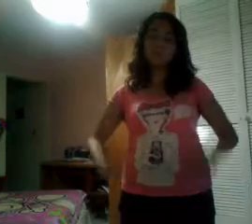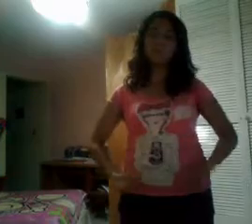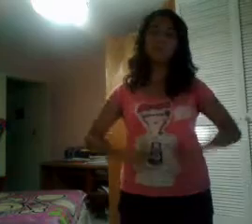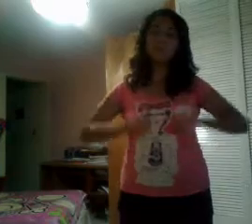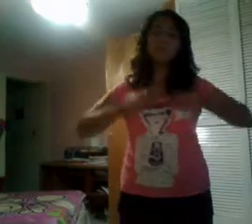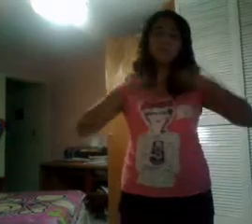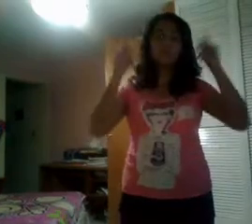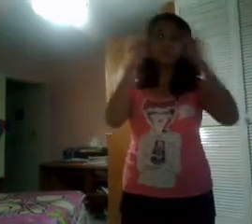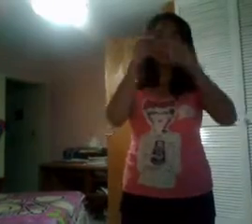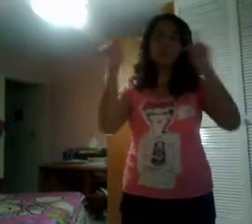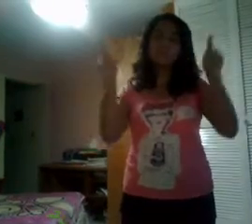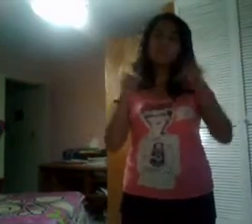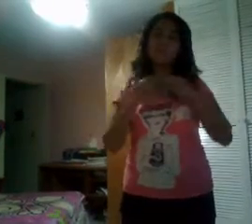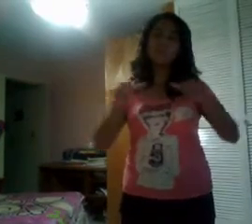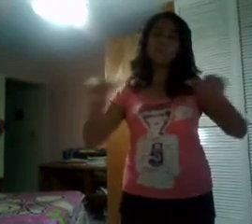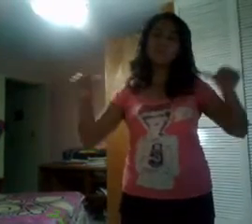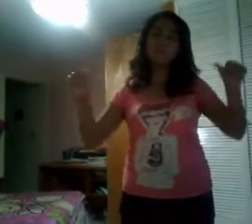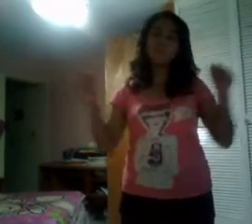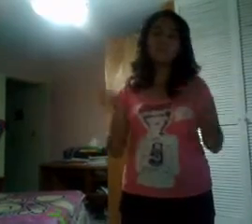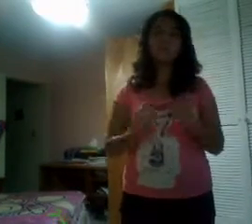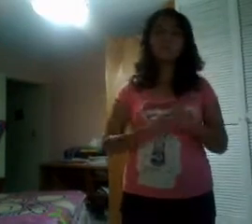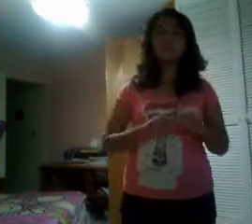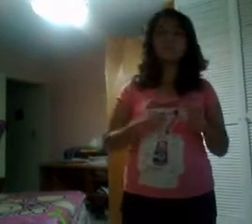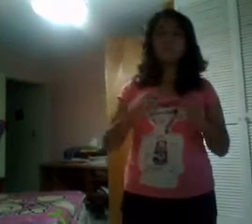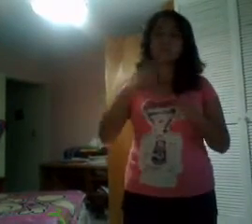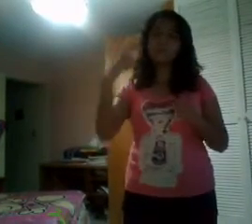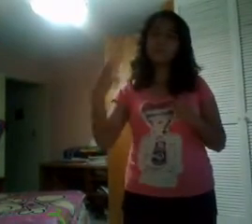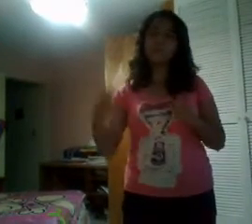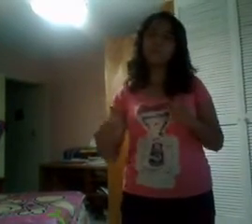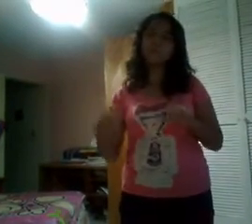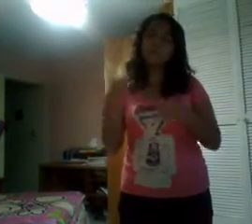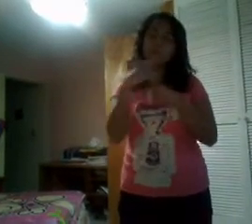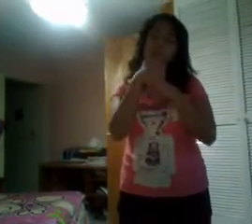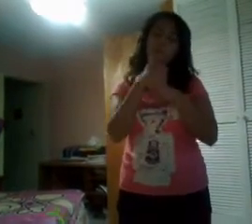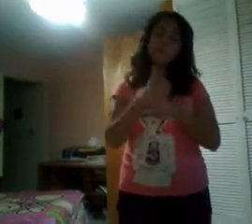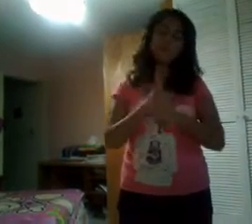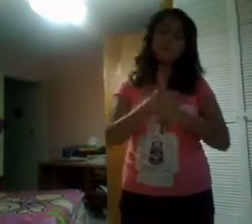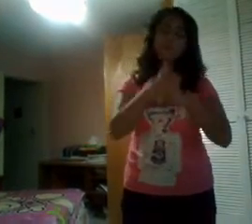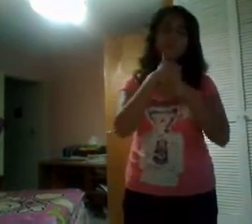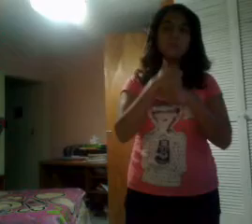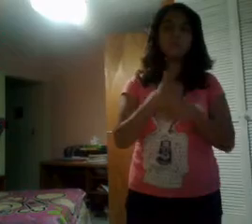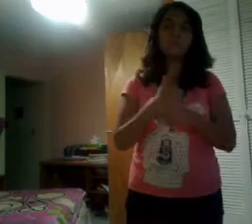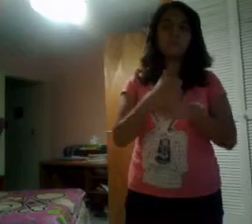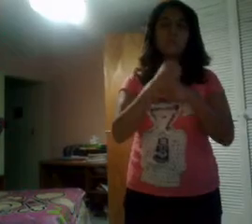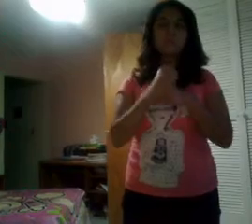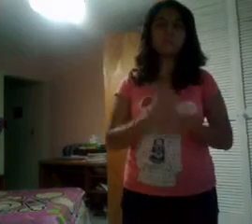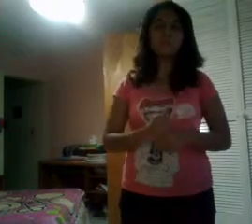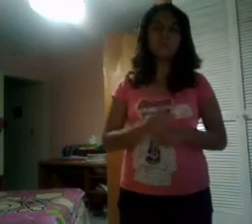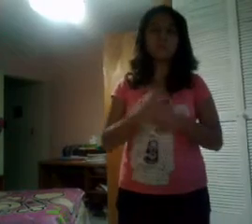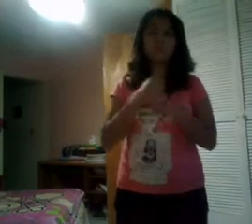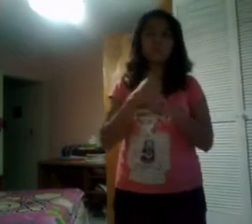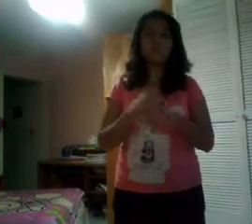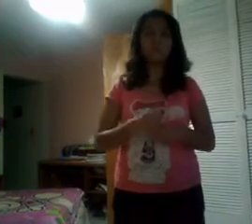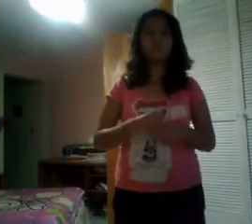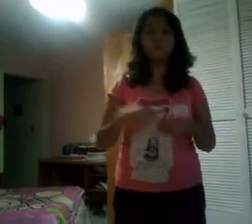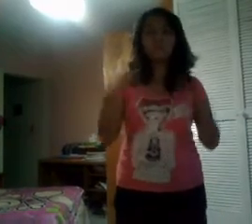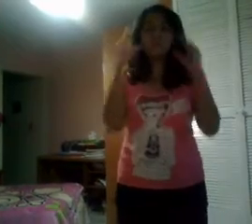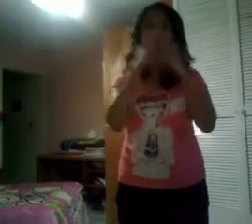en paz, de aquellos que sufren dolor Que canten por